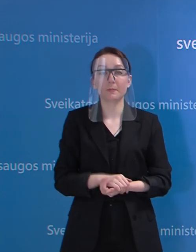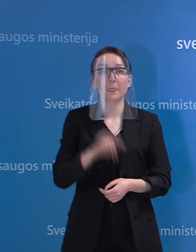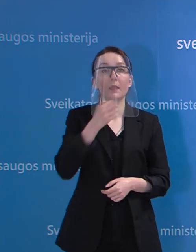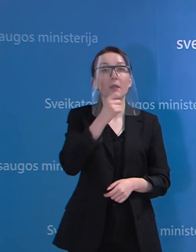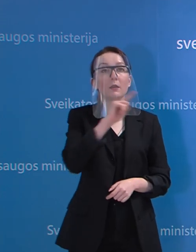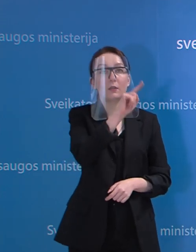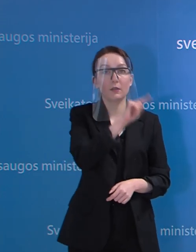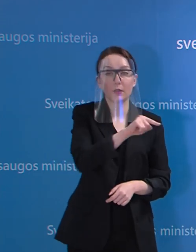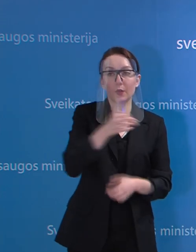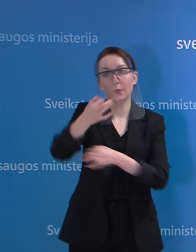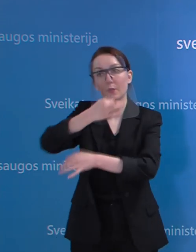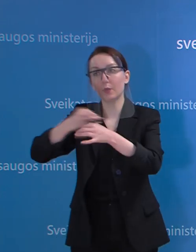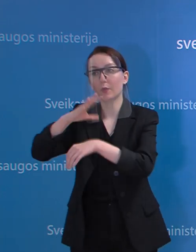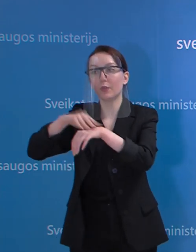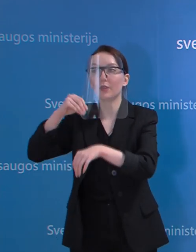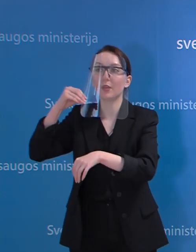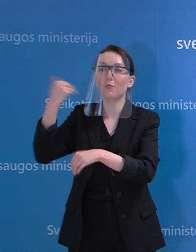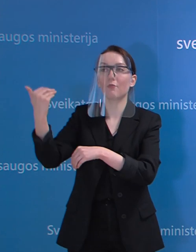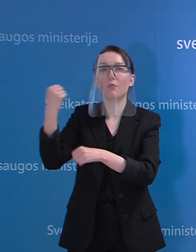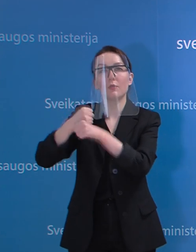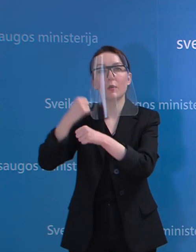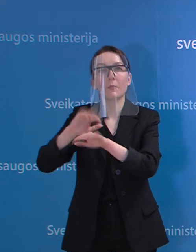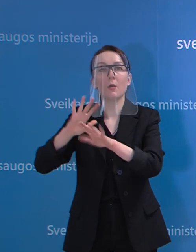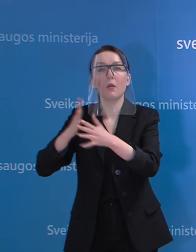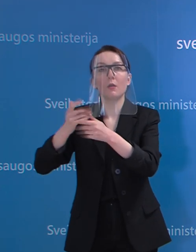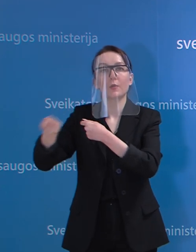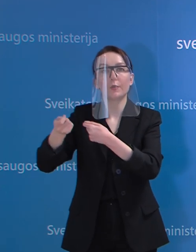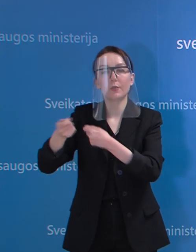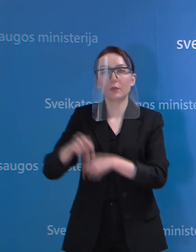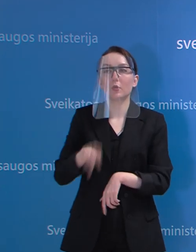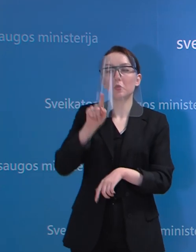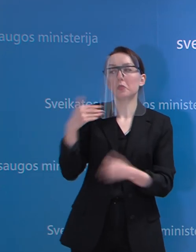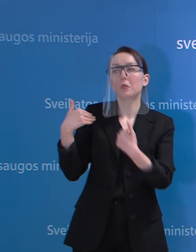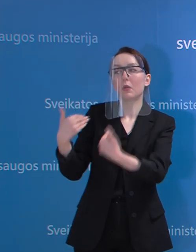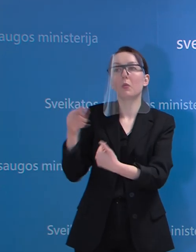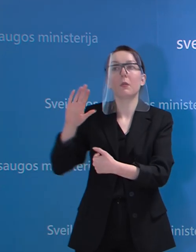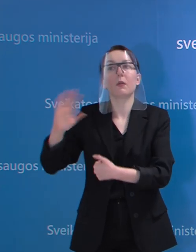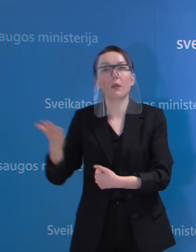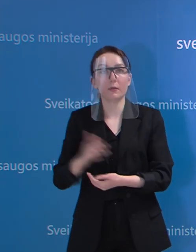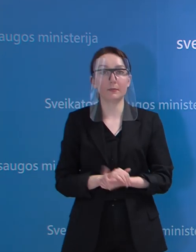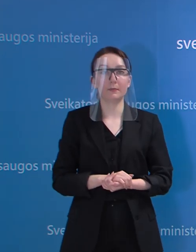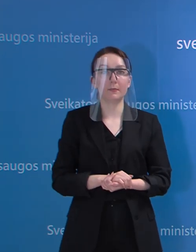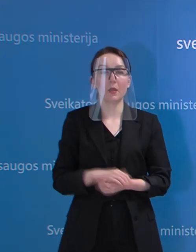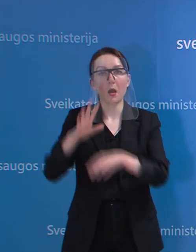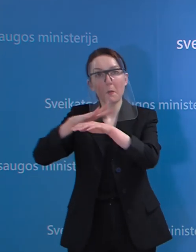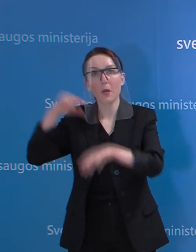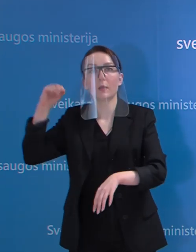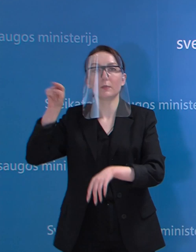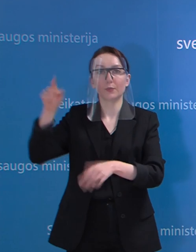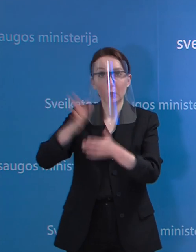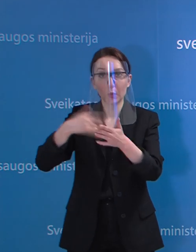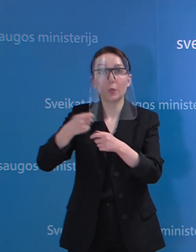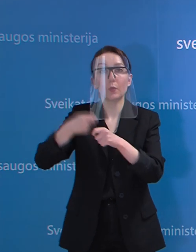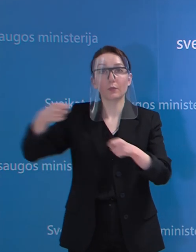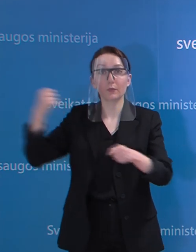Diskusijos vyksta dėl Seimo darbo organizavimo. Kokia būtų jūsų rekomendacija? Ar parlamentas turi testi